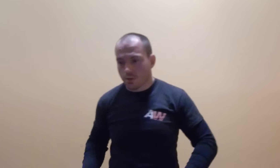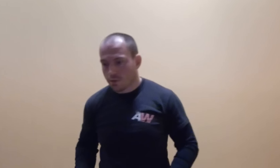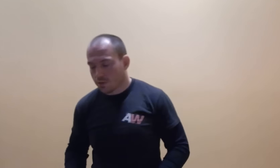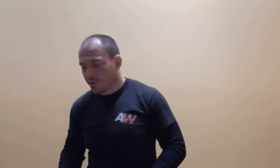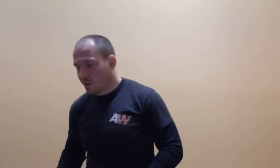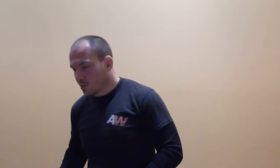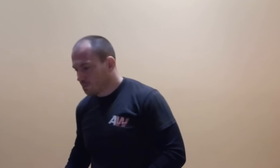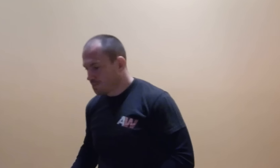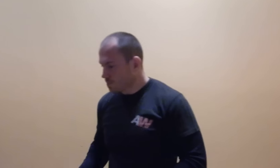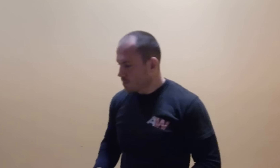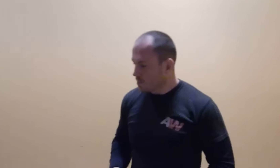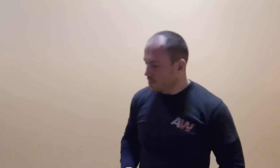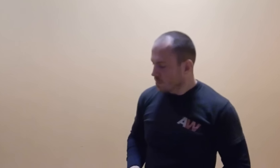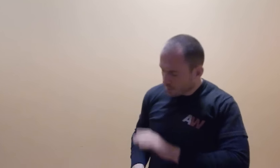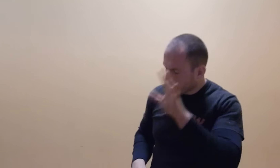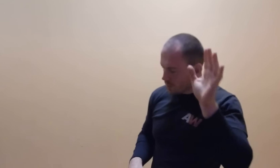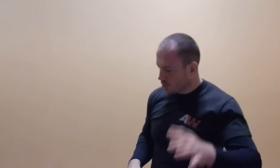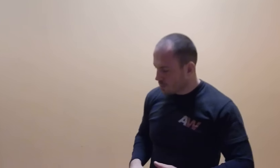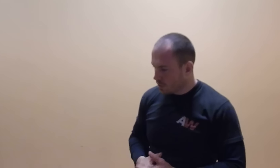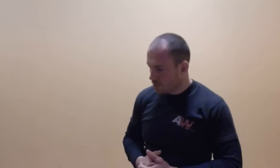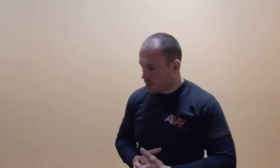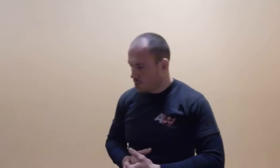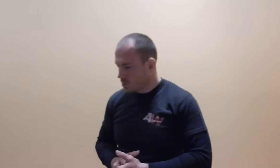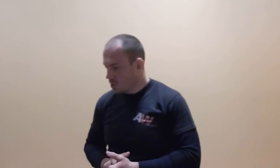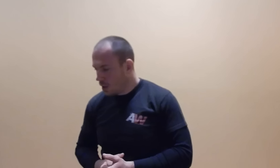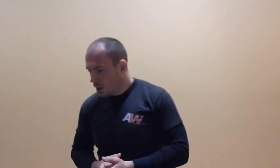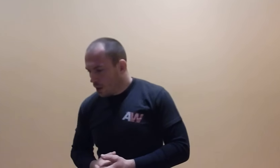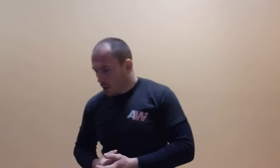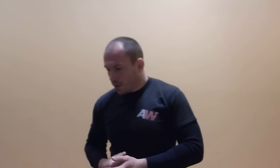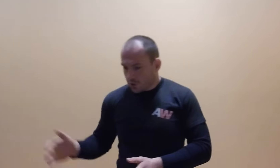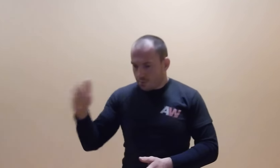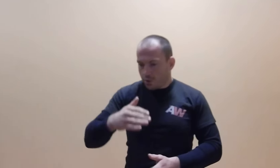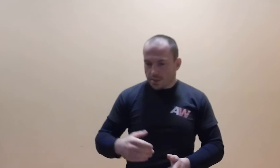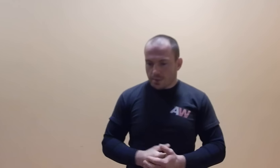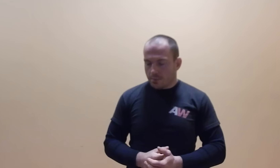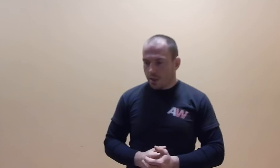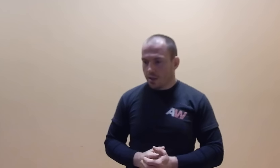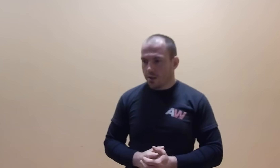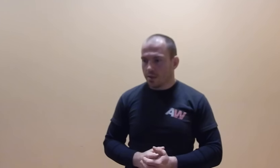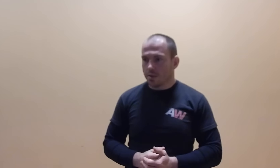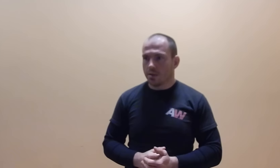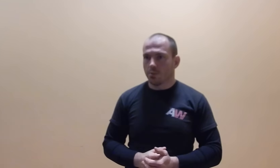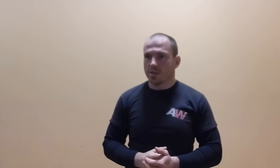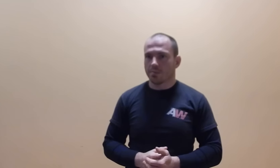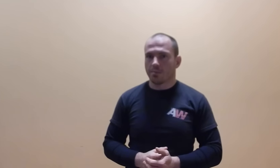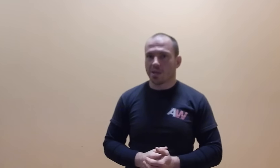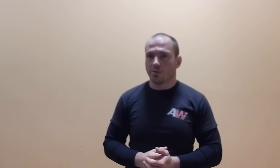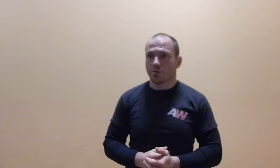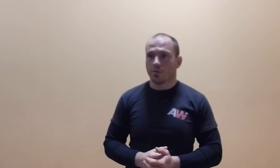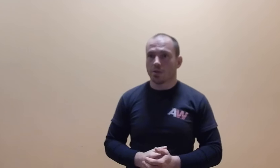walki, to zupełnie nie o to w tym chodzi, także polecam tam, polecam tam zerknąć, więc